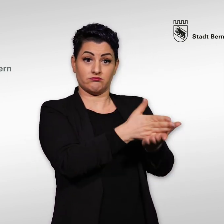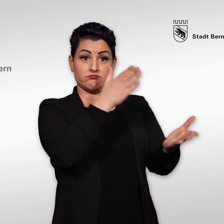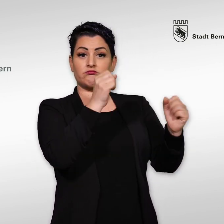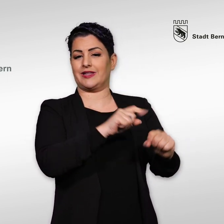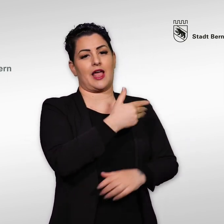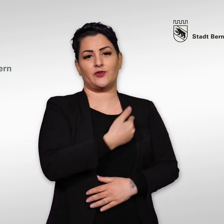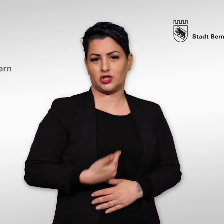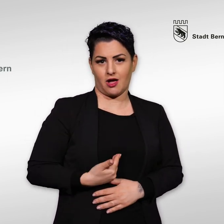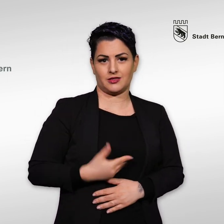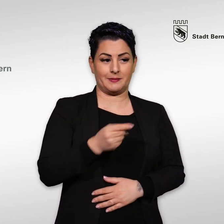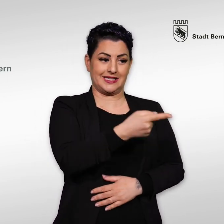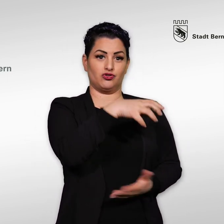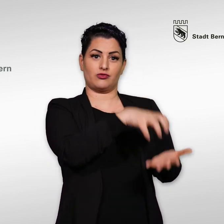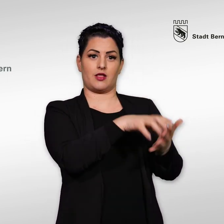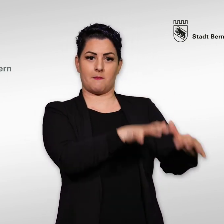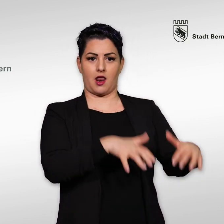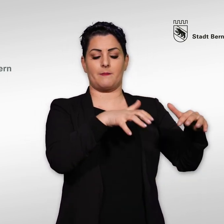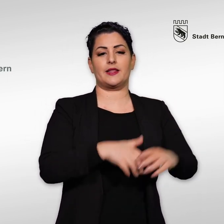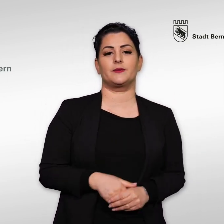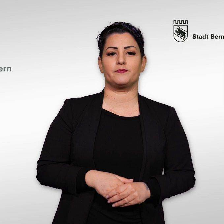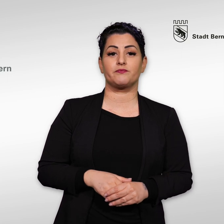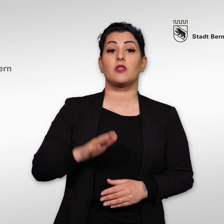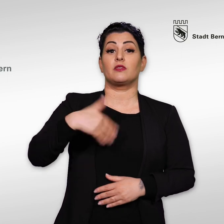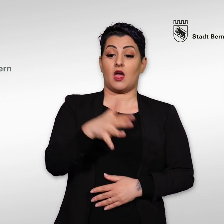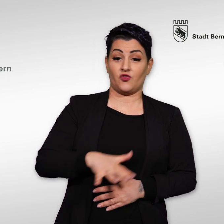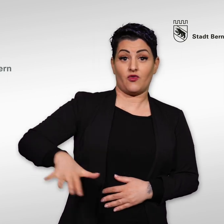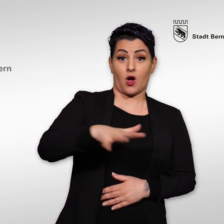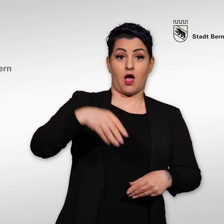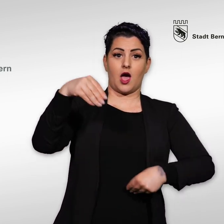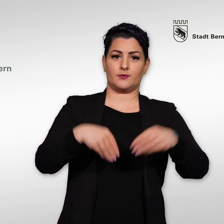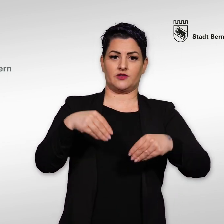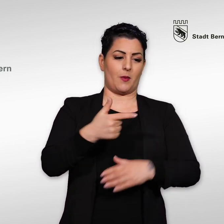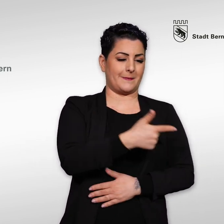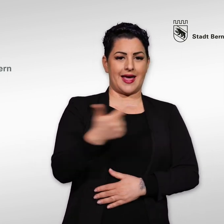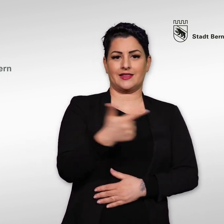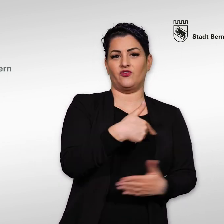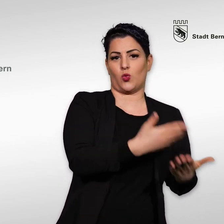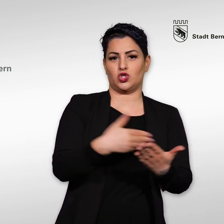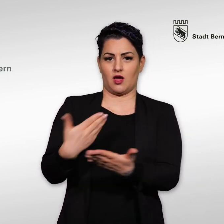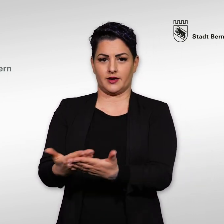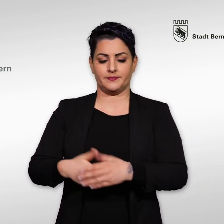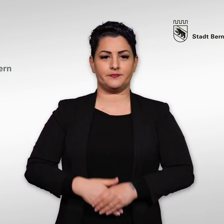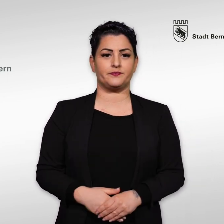7. dem Sammeln von Unterschriften können Sie zeigen, dass auch andere Personen nicht mit dem Stadtparlament einig sind.